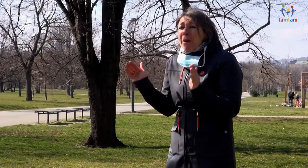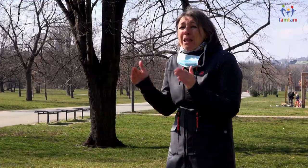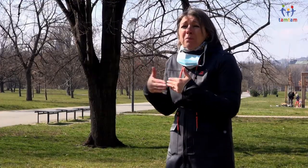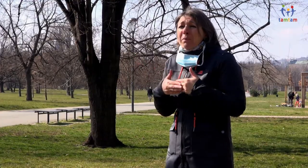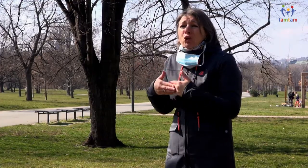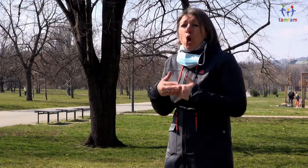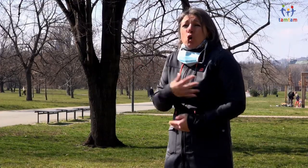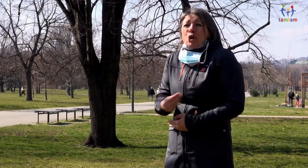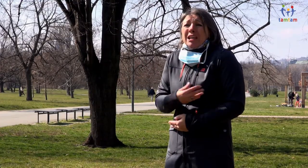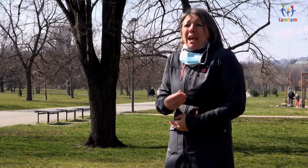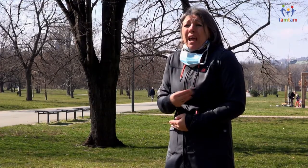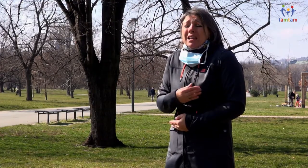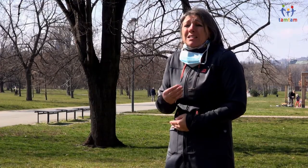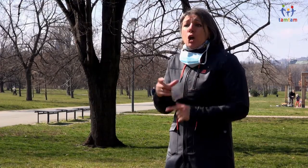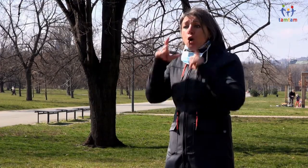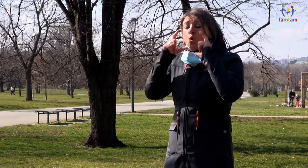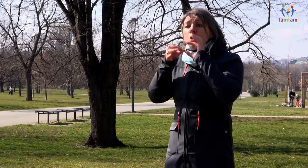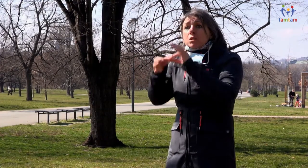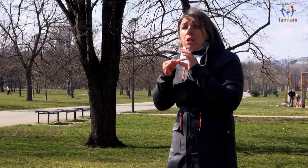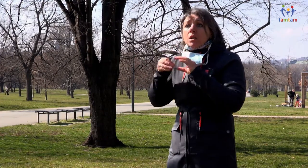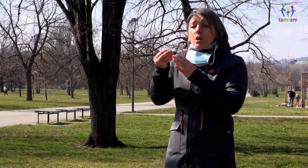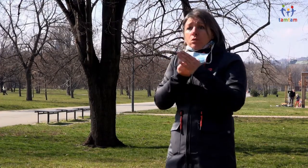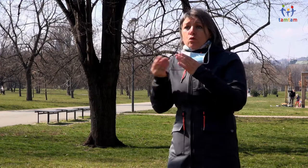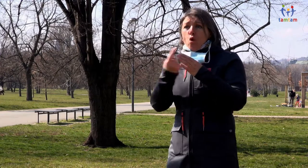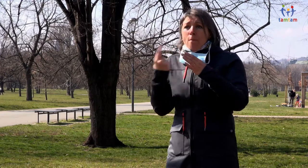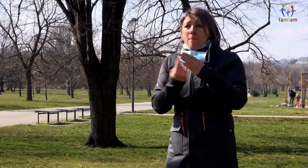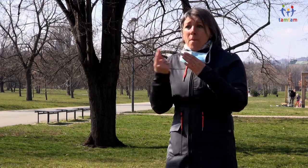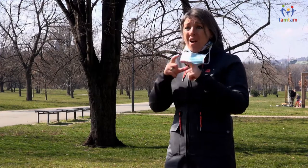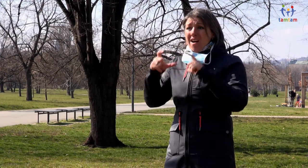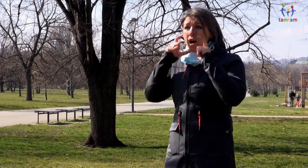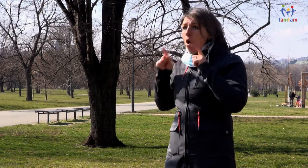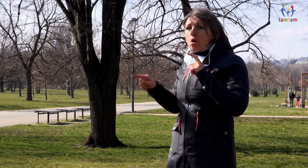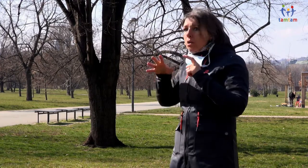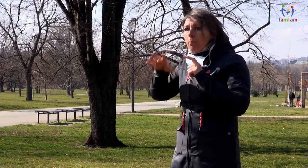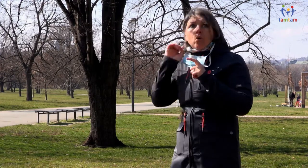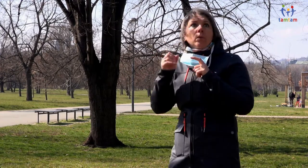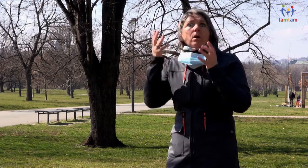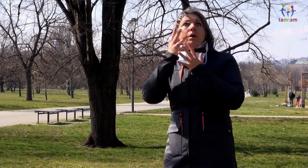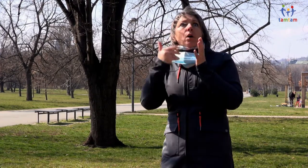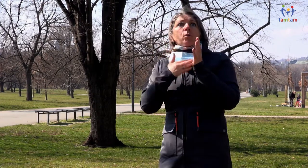tak nedokáže rozumem uchopit, co se děje, proč najednou nevidí